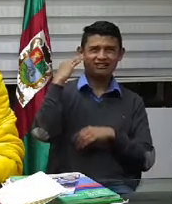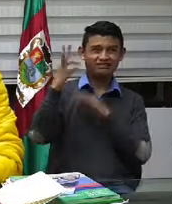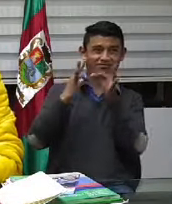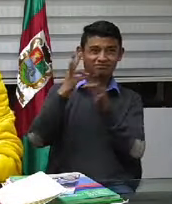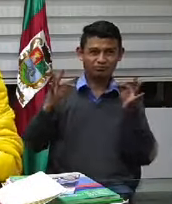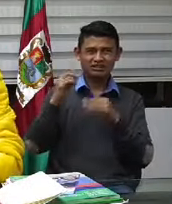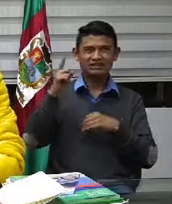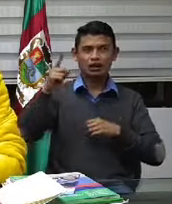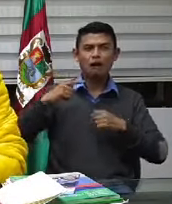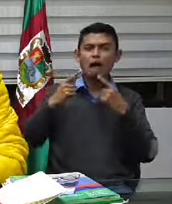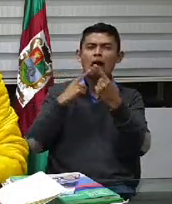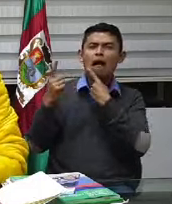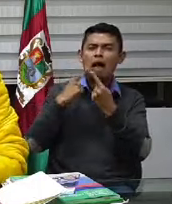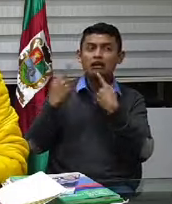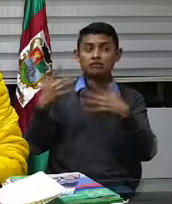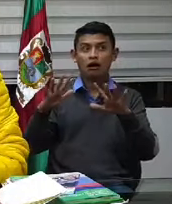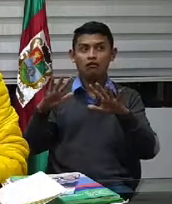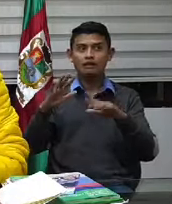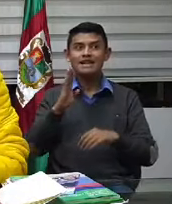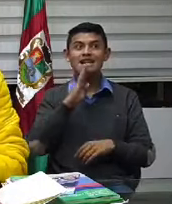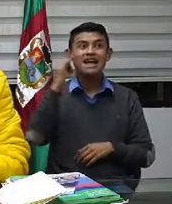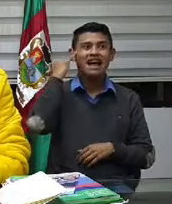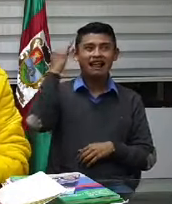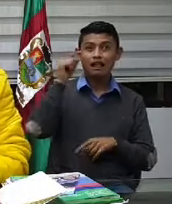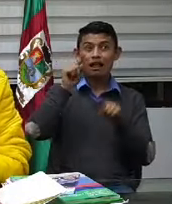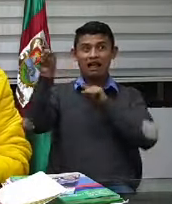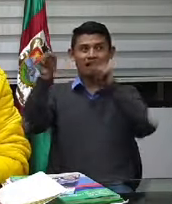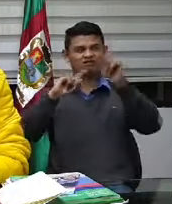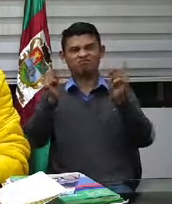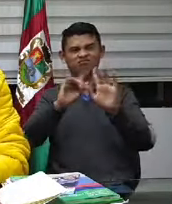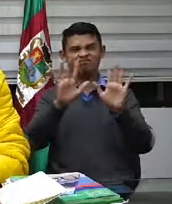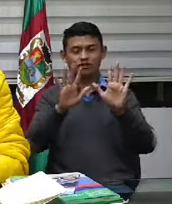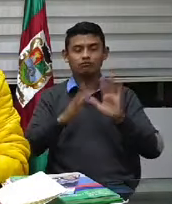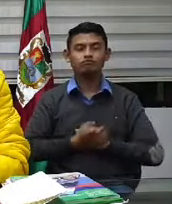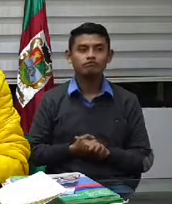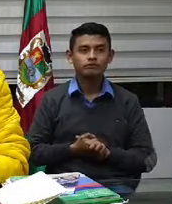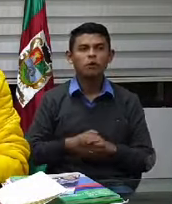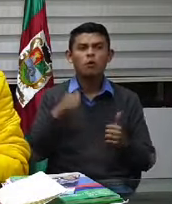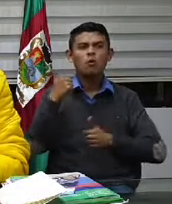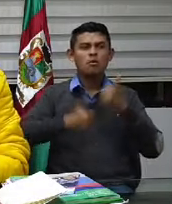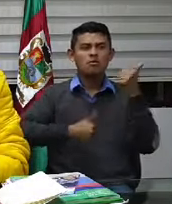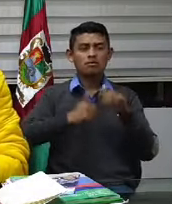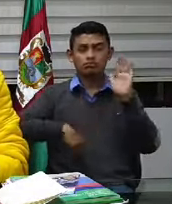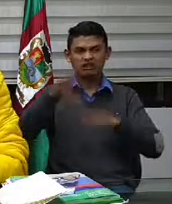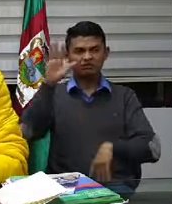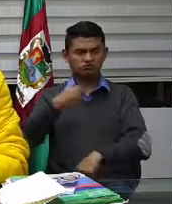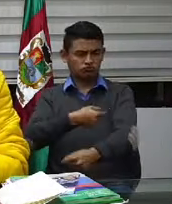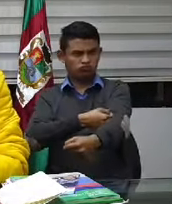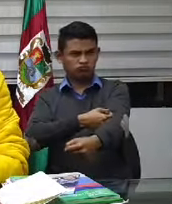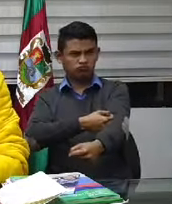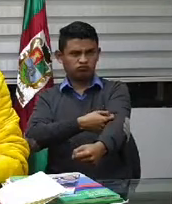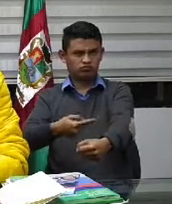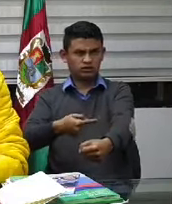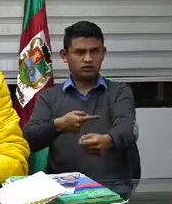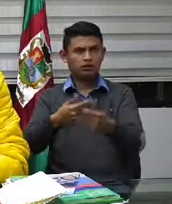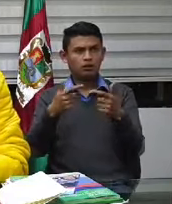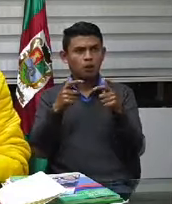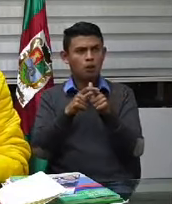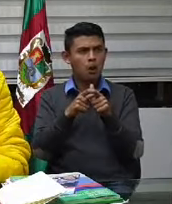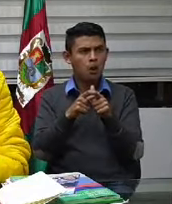no vamos a decir quién la dijo primero es masificar las pruebas y yo veo aquí ya hace casi dos semanas